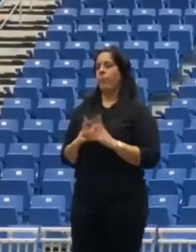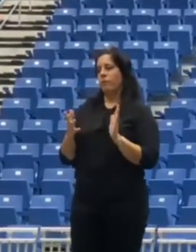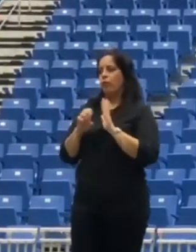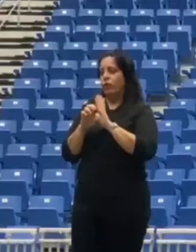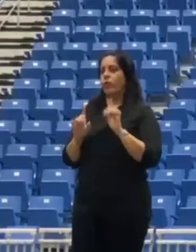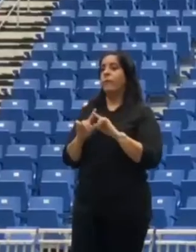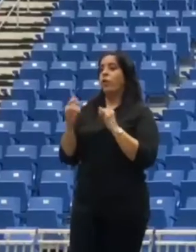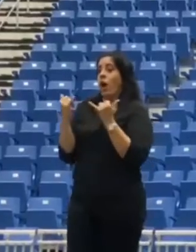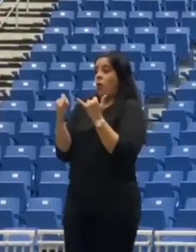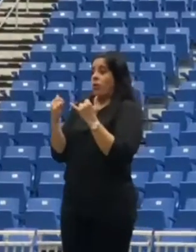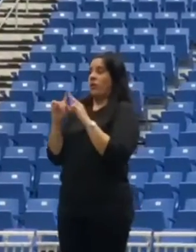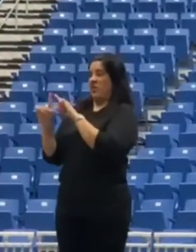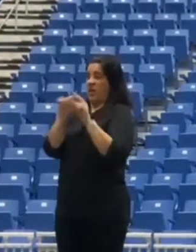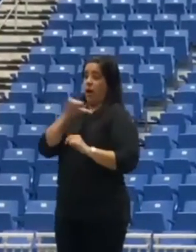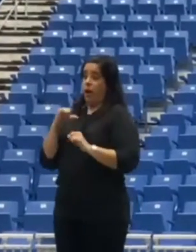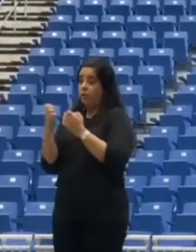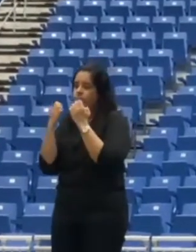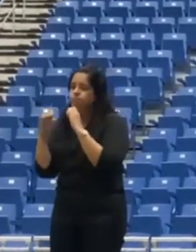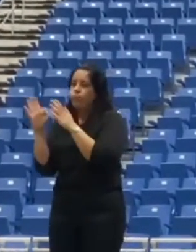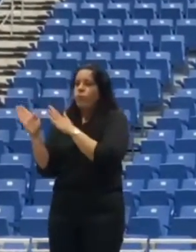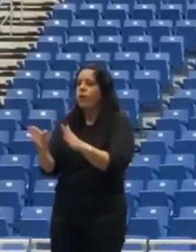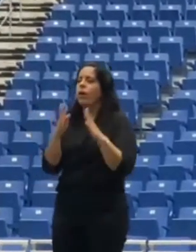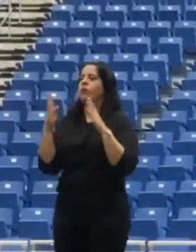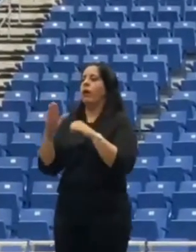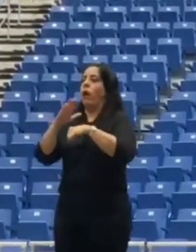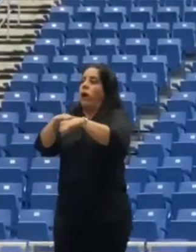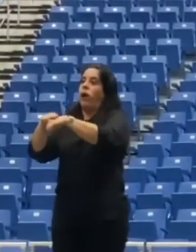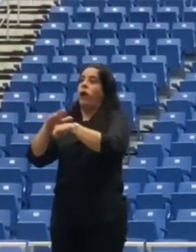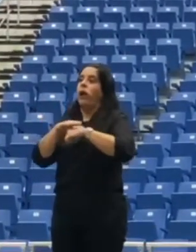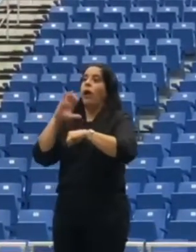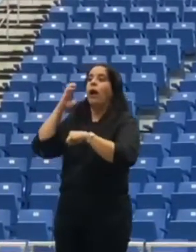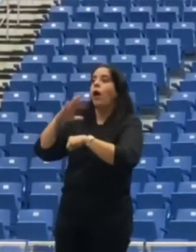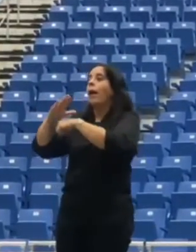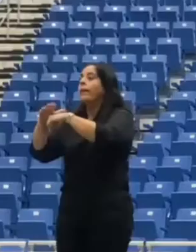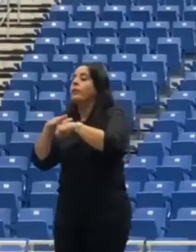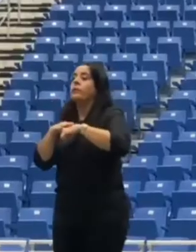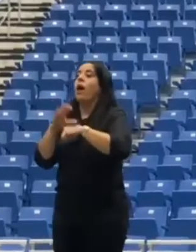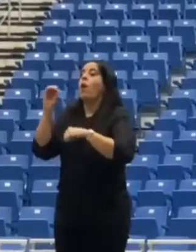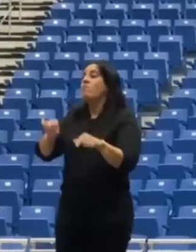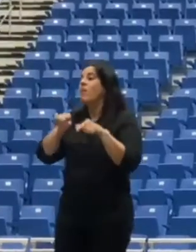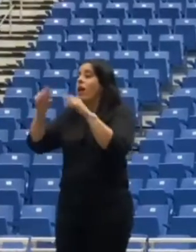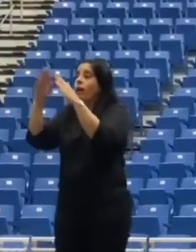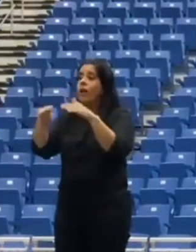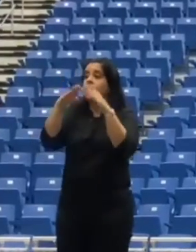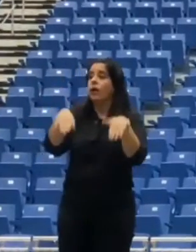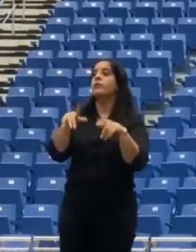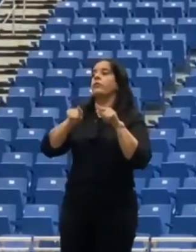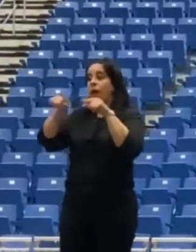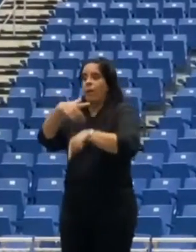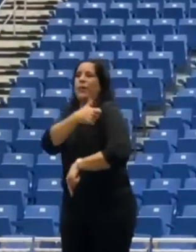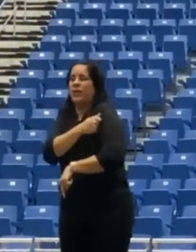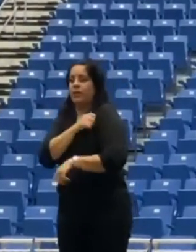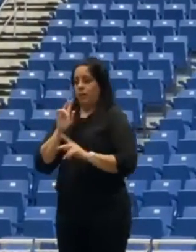yo te puedo hablar de esfuerzos que han hecho alcaldes que han hecho radiomaratones en donde van a las casas vacunan a las personas y ahora las personas